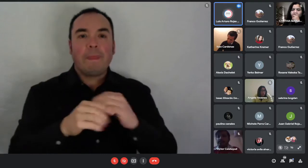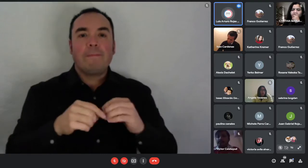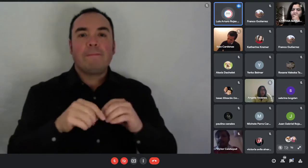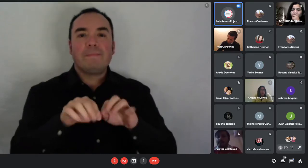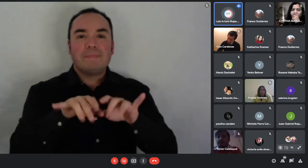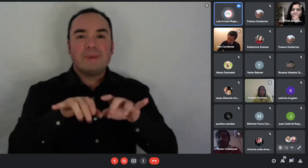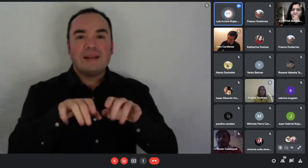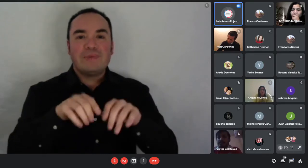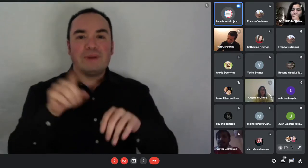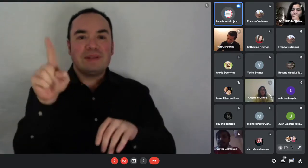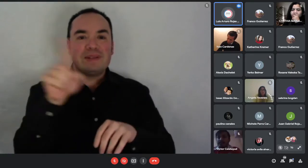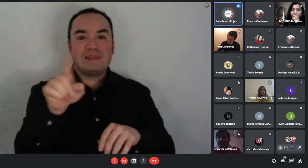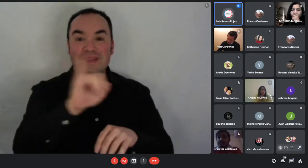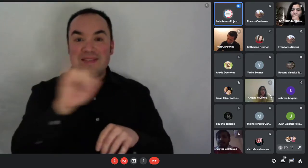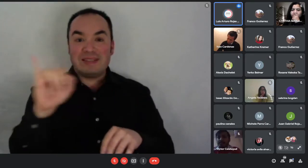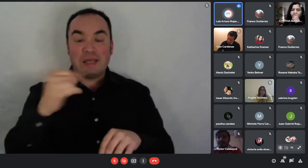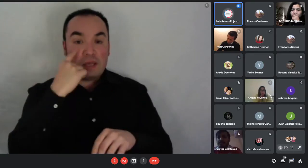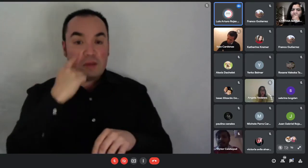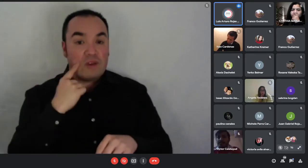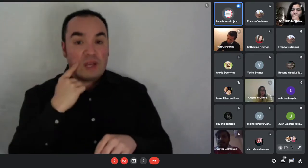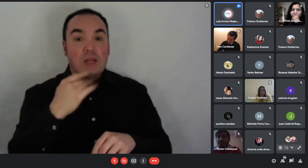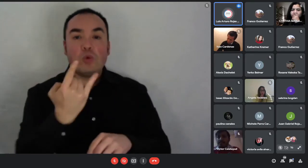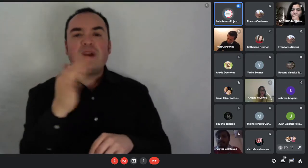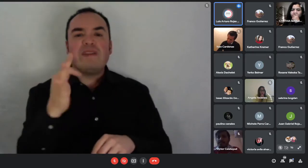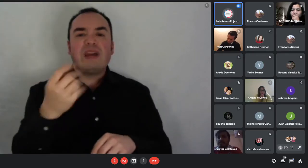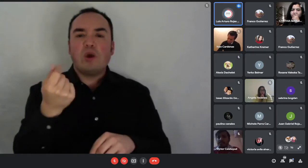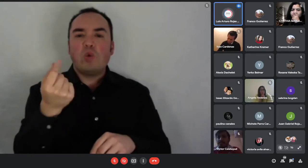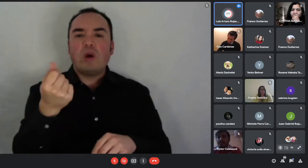van a poder ir sacando la cuenta cuánto sería entre 7 y 25.